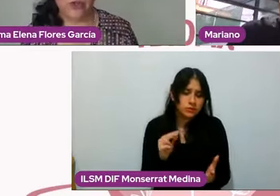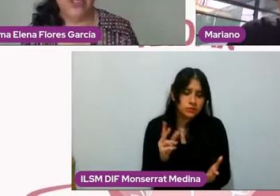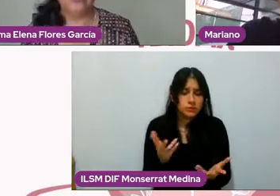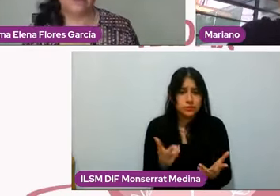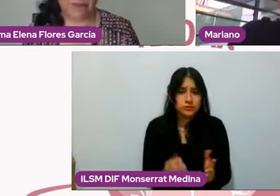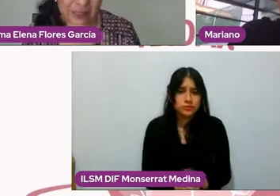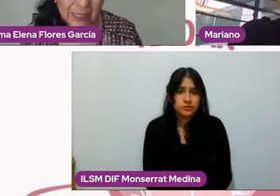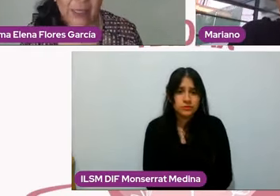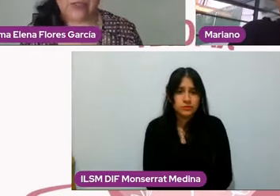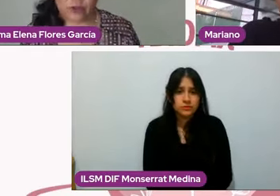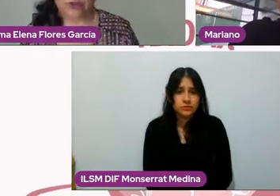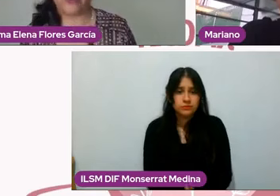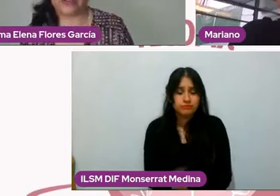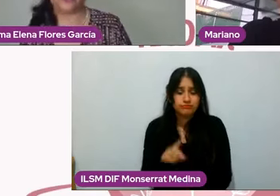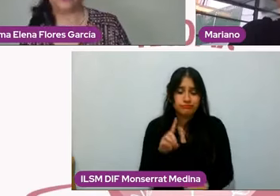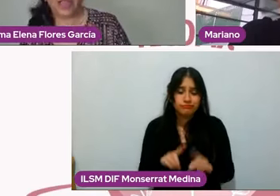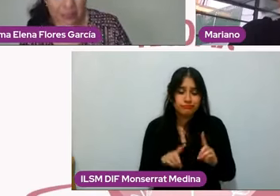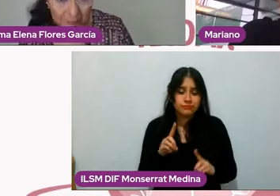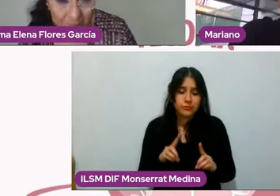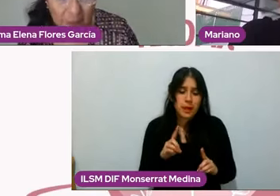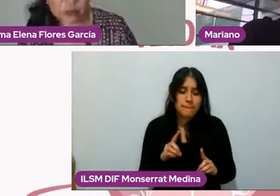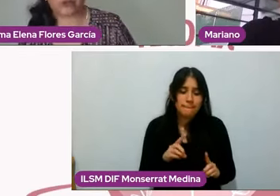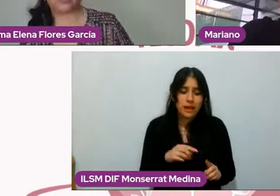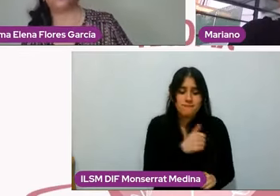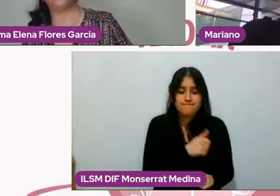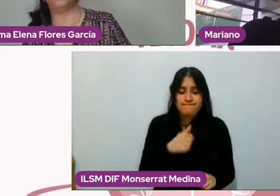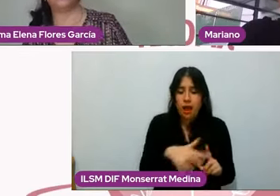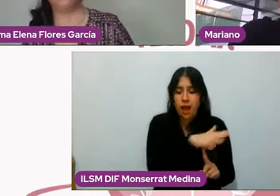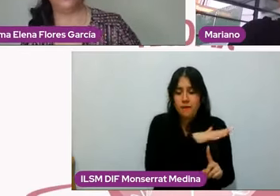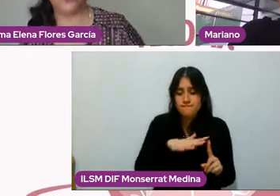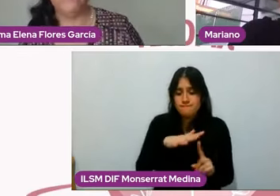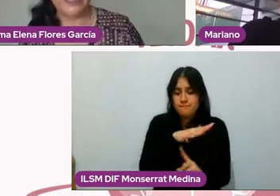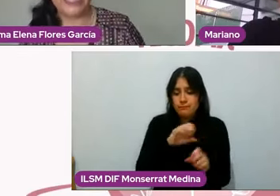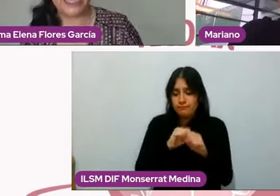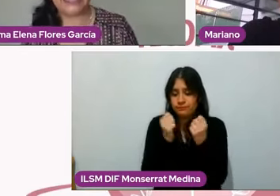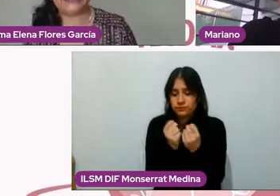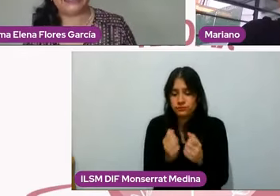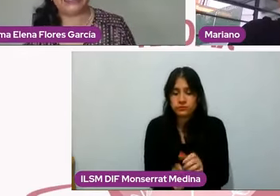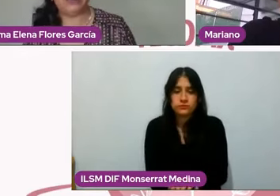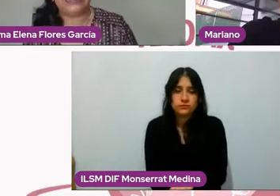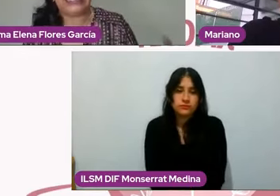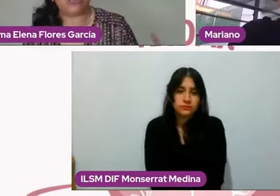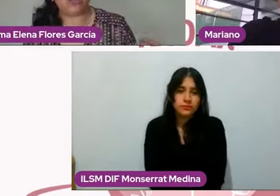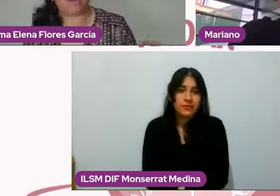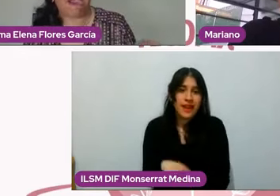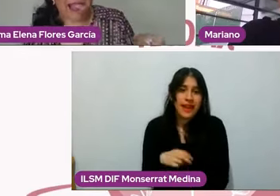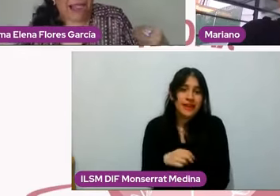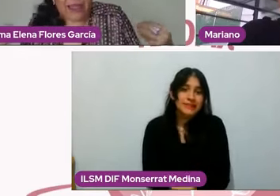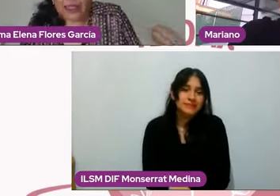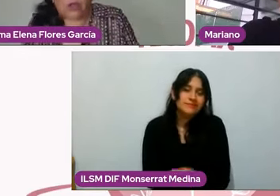todas y todos, ¿no? Depende de los contextos sociales, depende de los contextos culturales, pero bueno, en ese sentido,